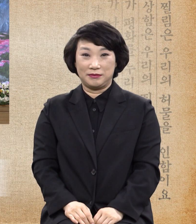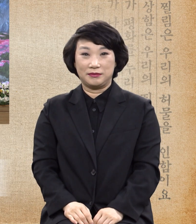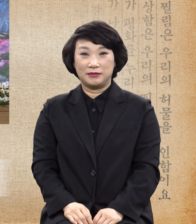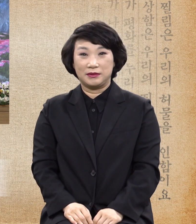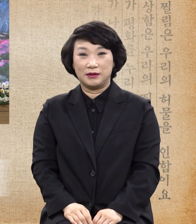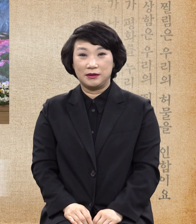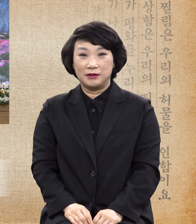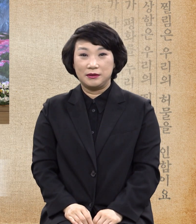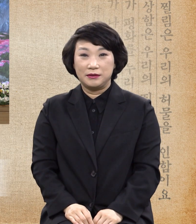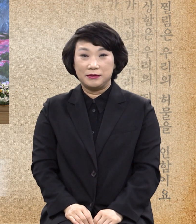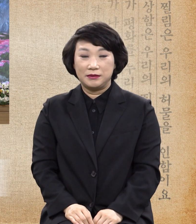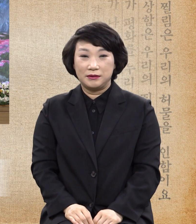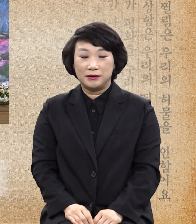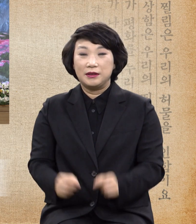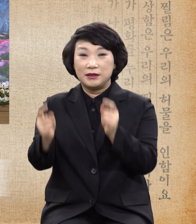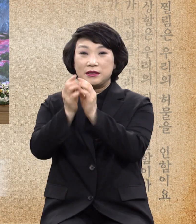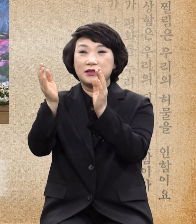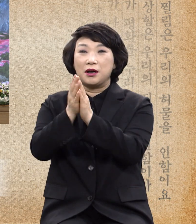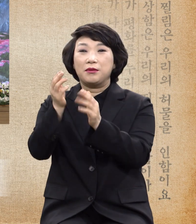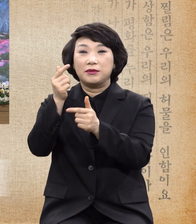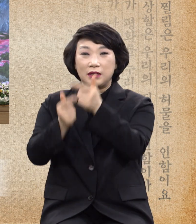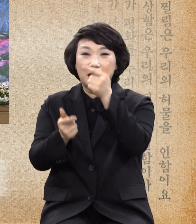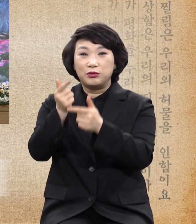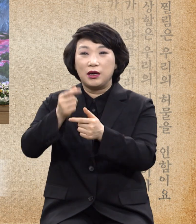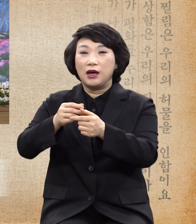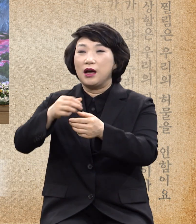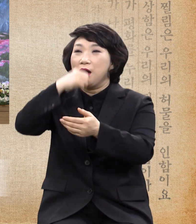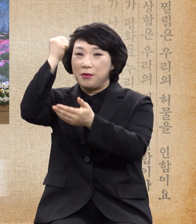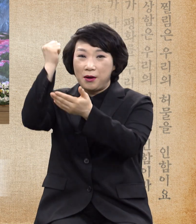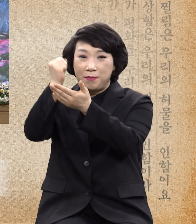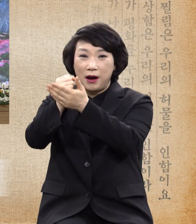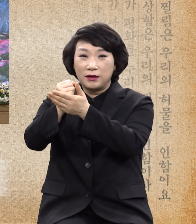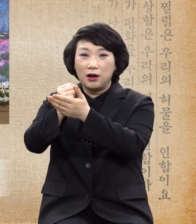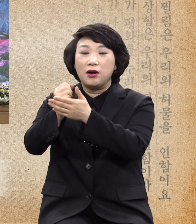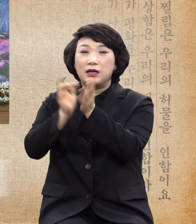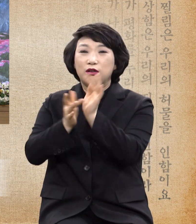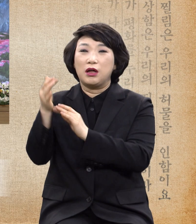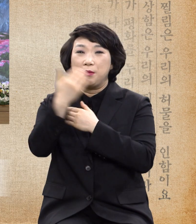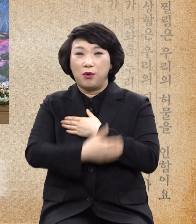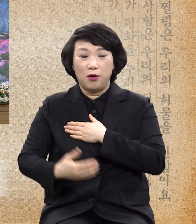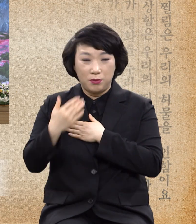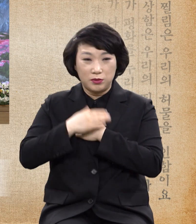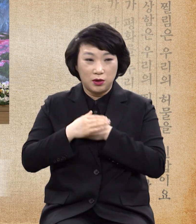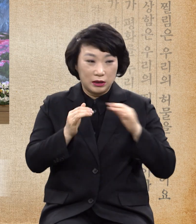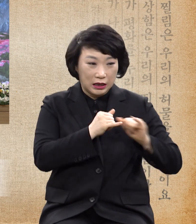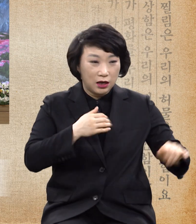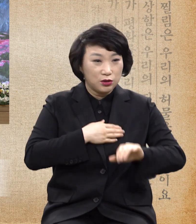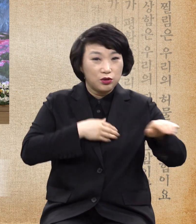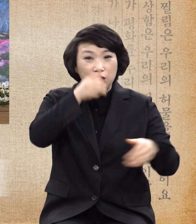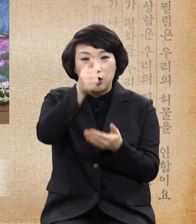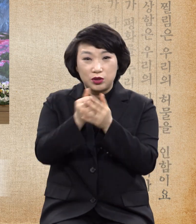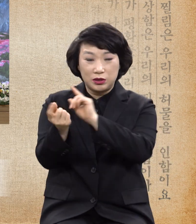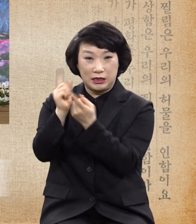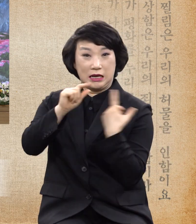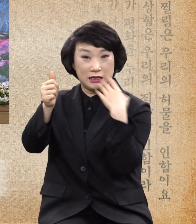신이 나무에 달려 그 몸으로 우리 죄를 담당하셨으니 신이 십자가로는